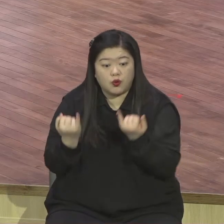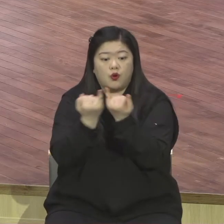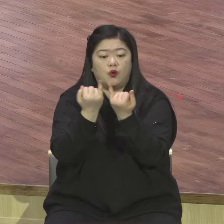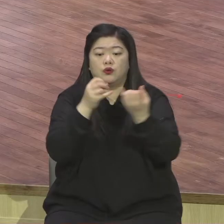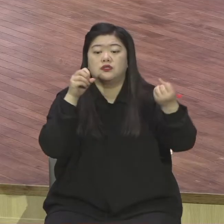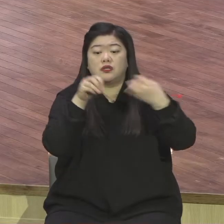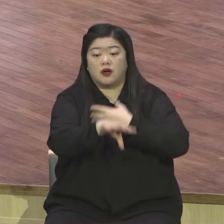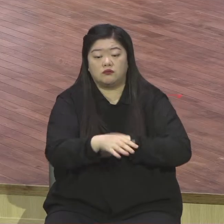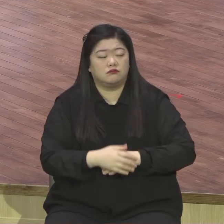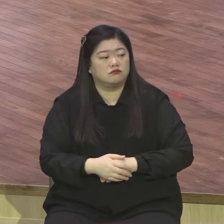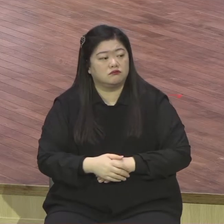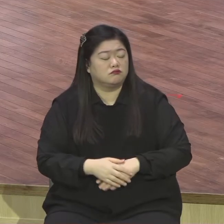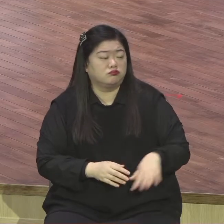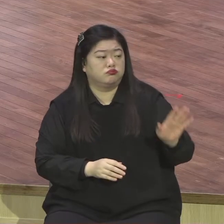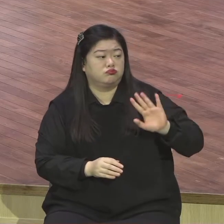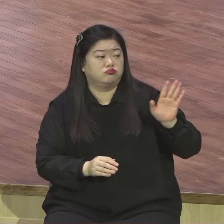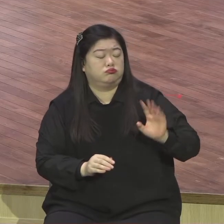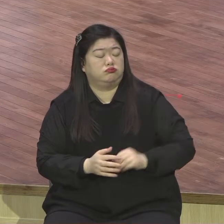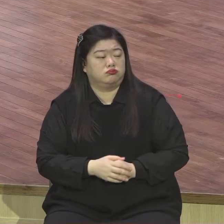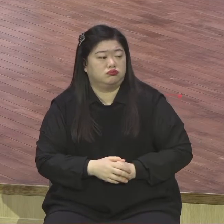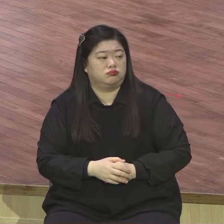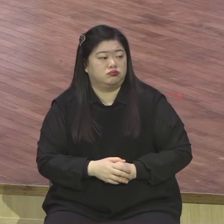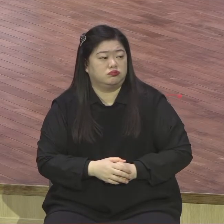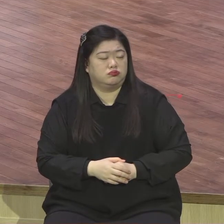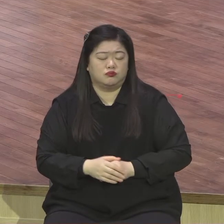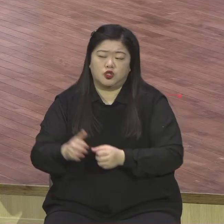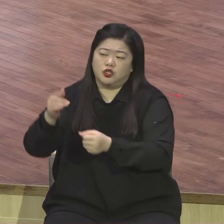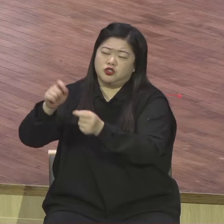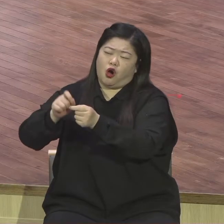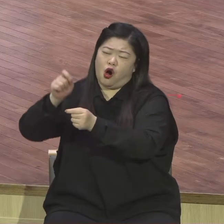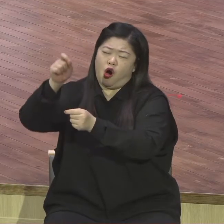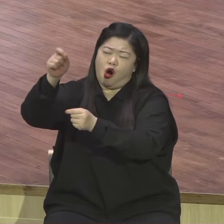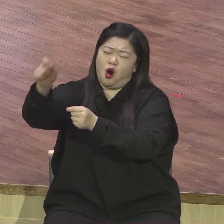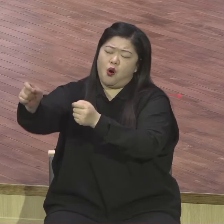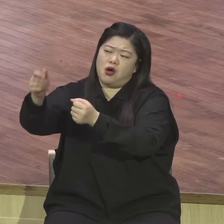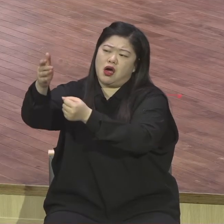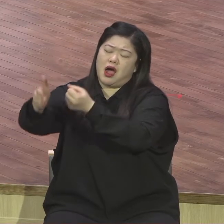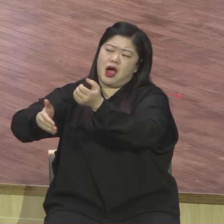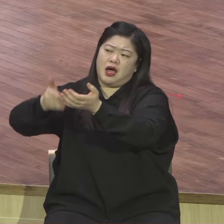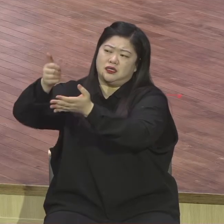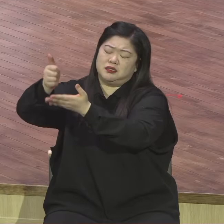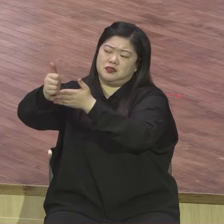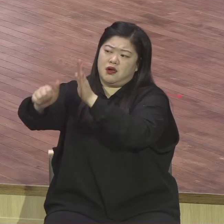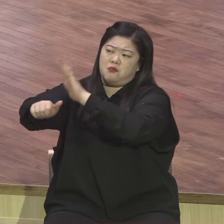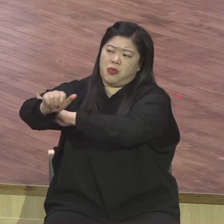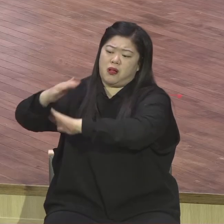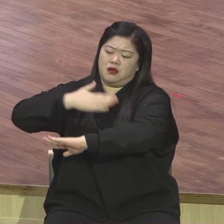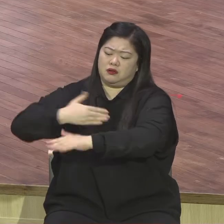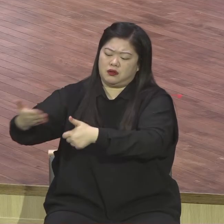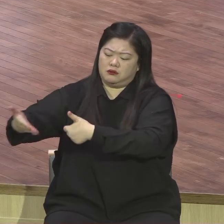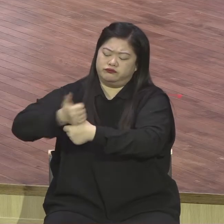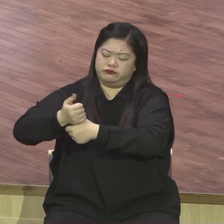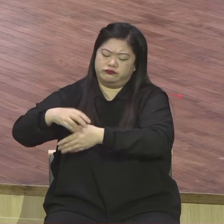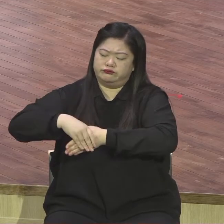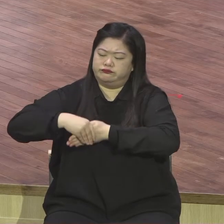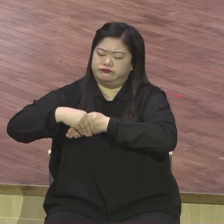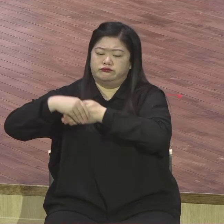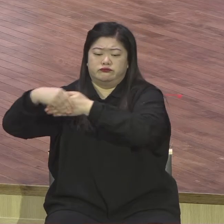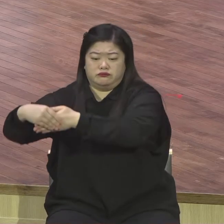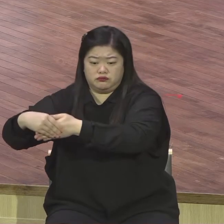영원하신 자의 팔이 나를 붙들고 계시는데요 한결같이